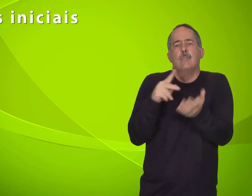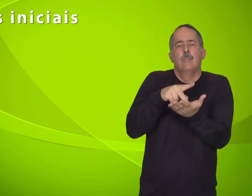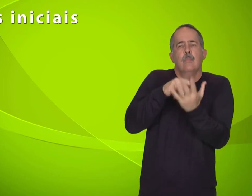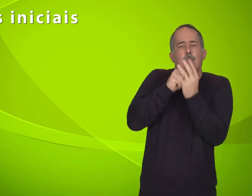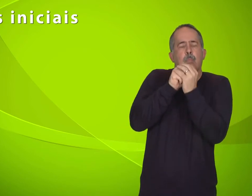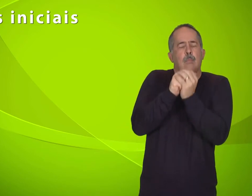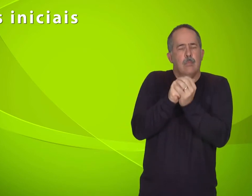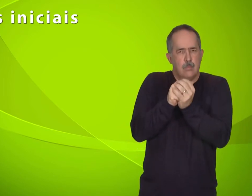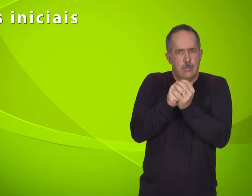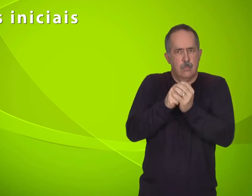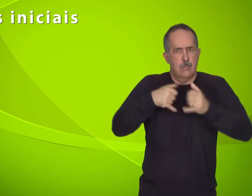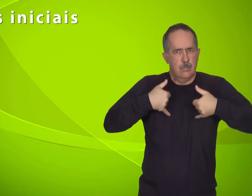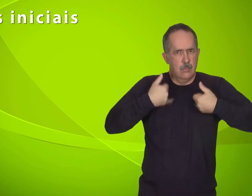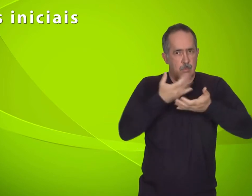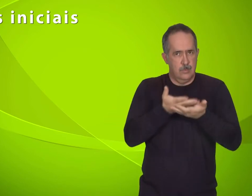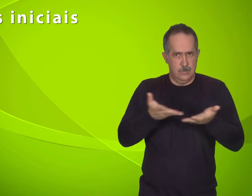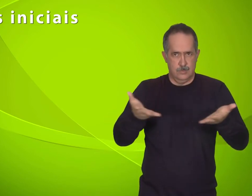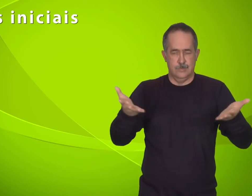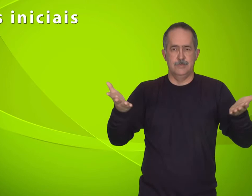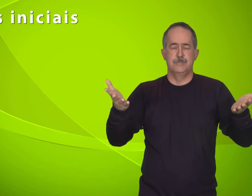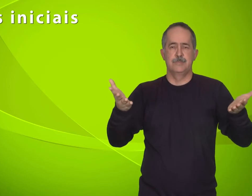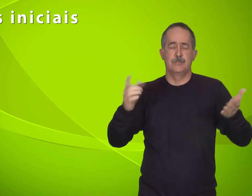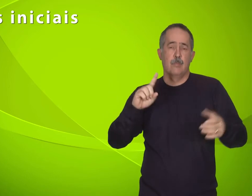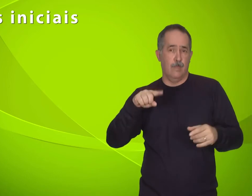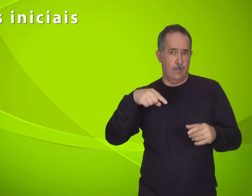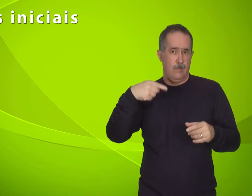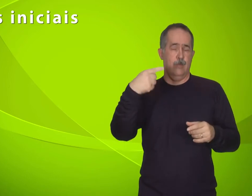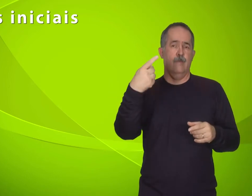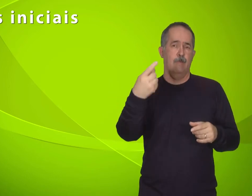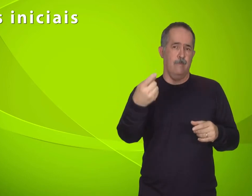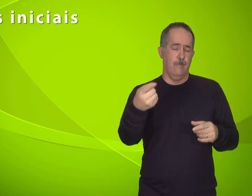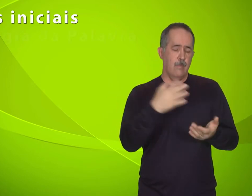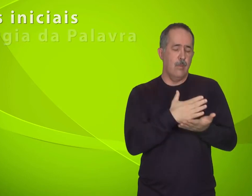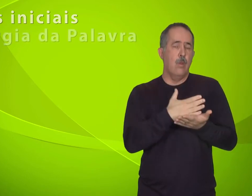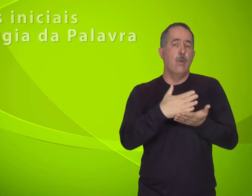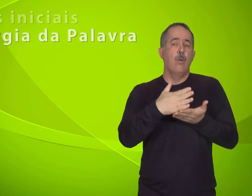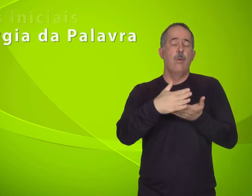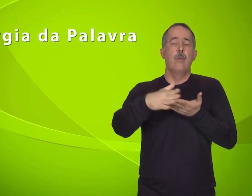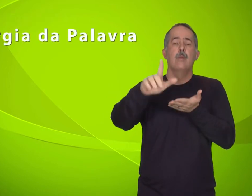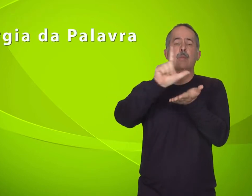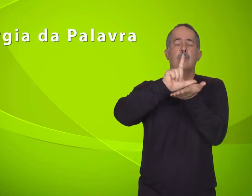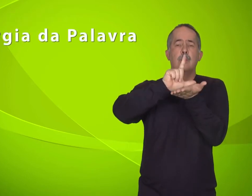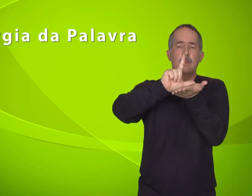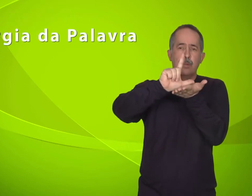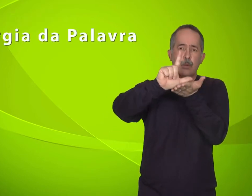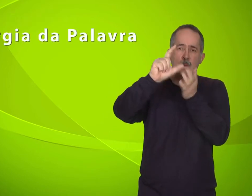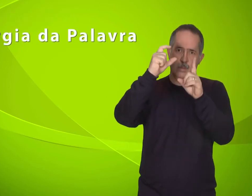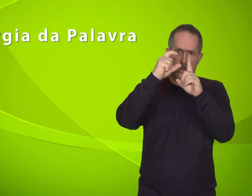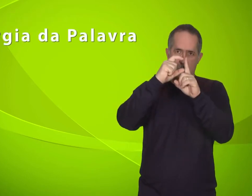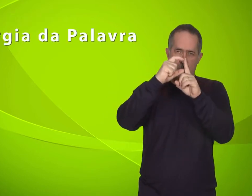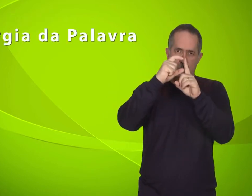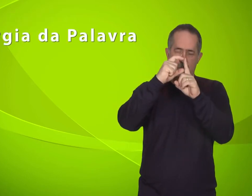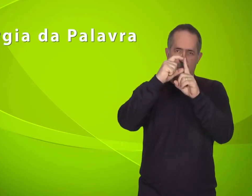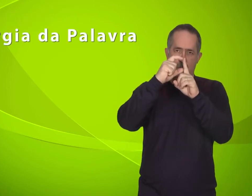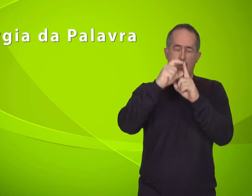celebrado. Em seguida, inicia-se a liturgia da palavra, onde